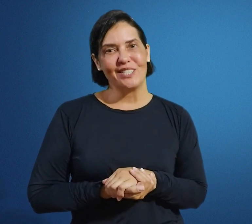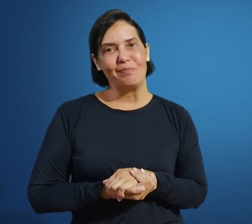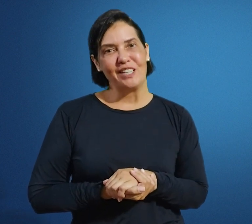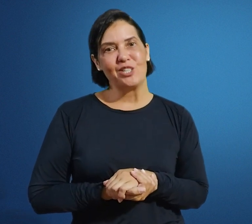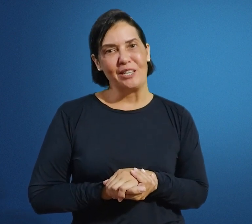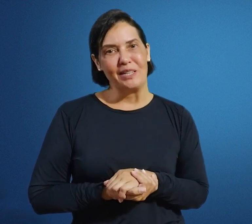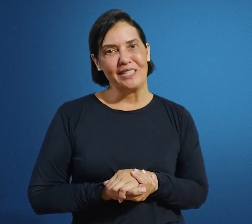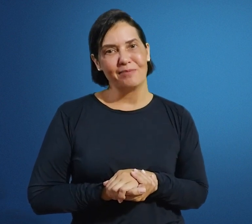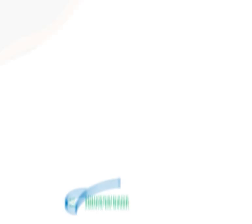disciplina de Libras.